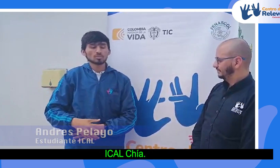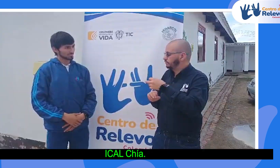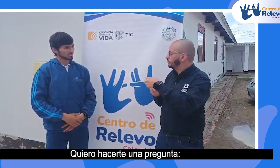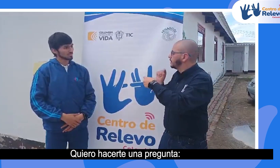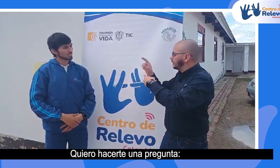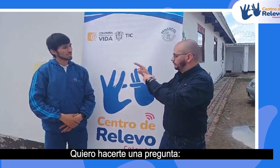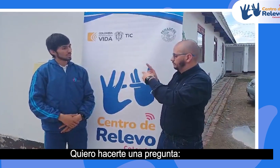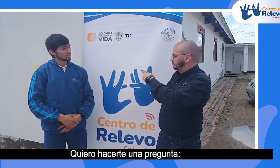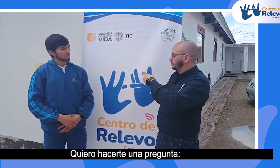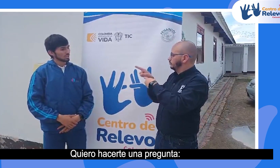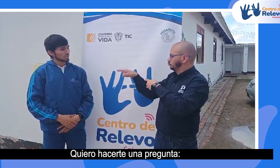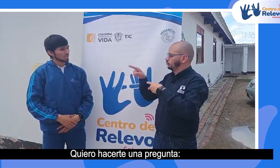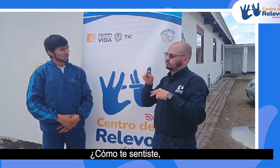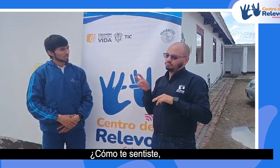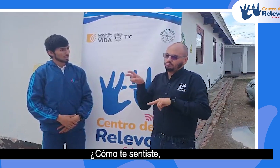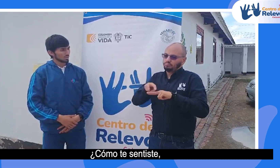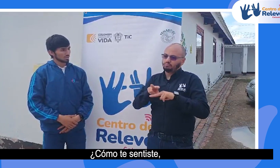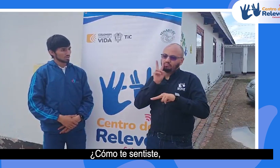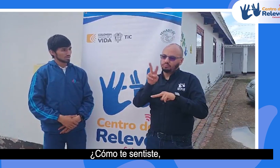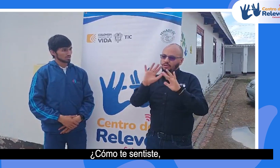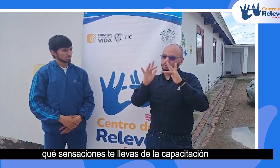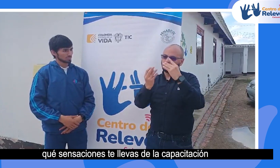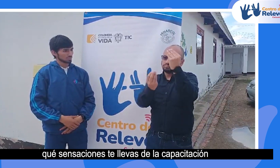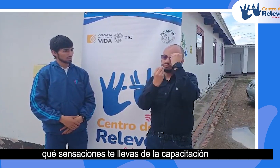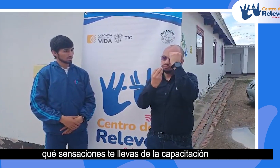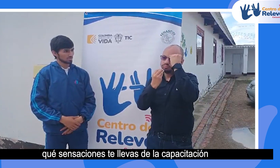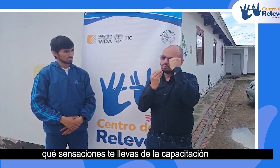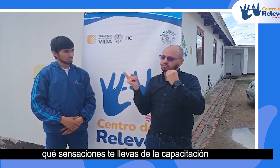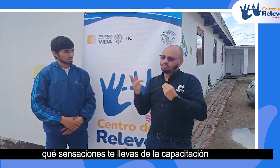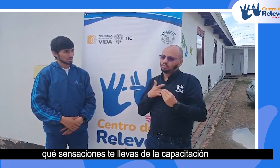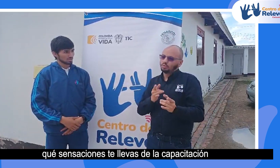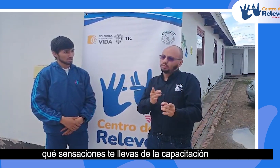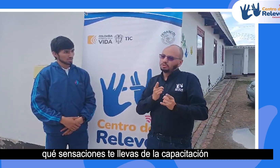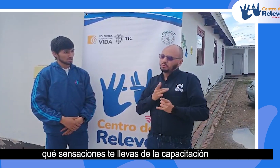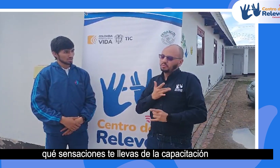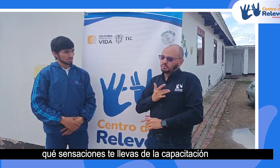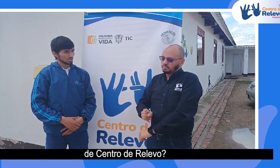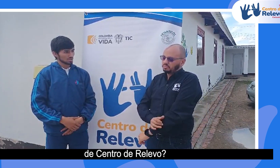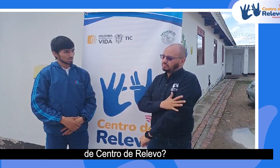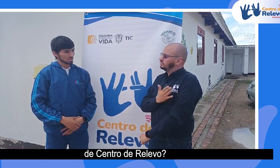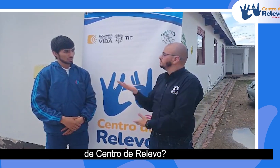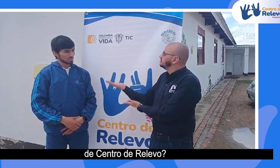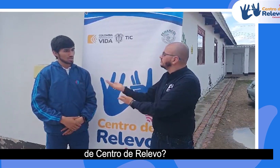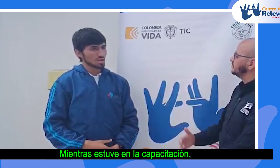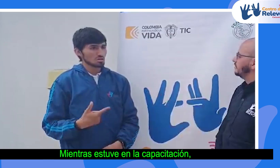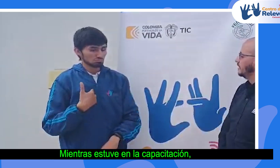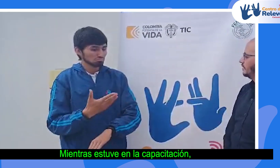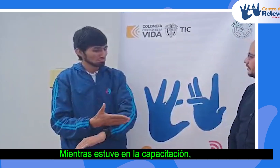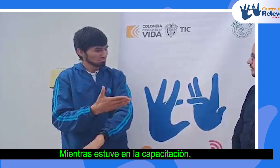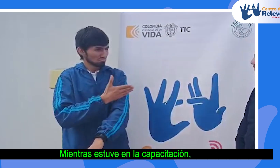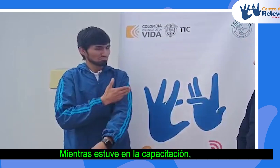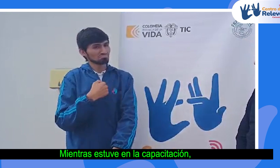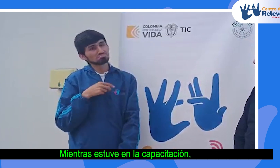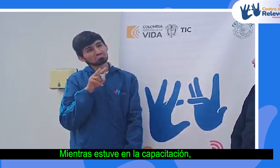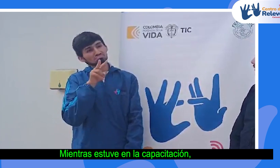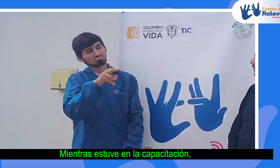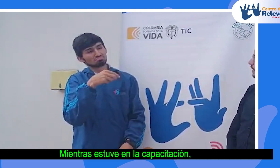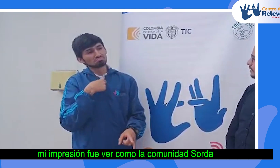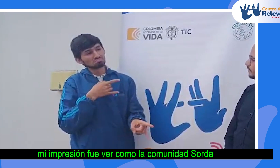Quiero hacerte una pregunta, ¿cómo te sentiste? ¿Qué sensaciones te llevas de la capacitación de centro de relevo? Mientras estuve en la capacitación, mi